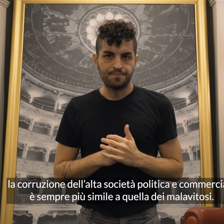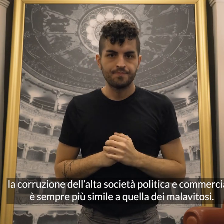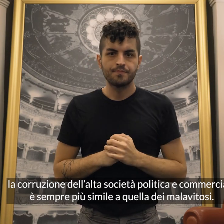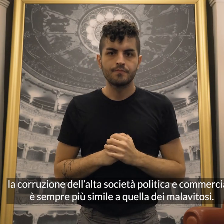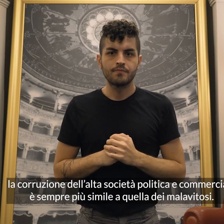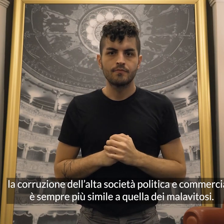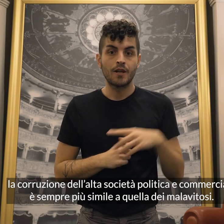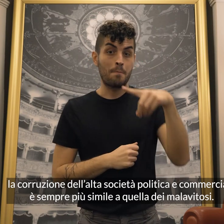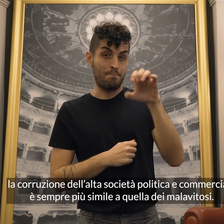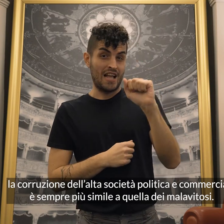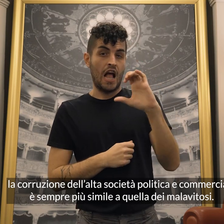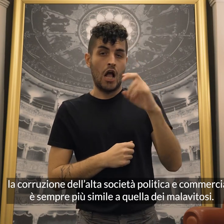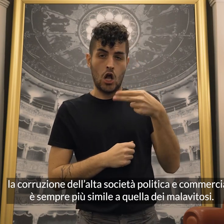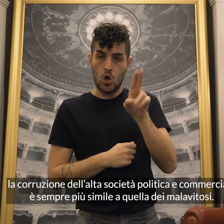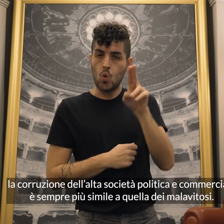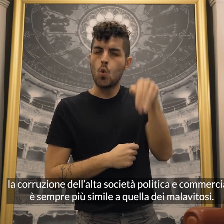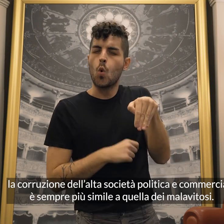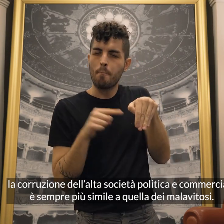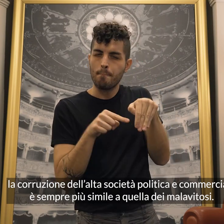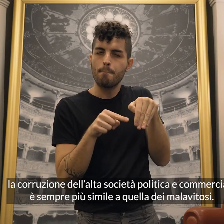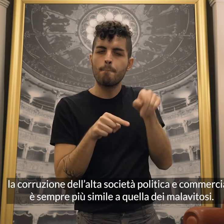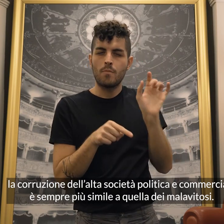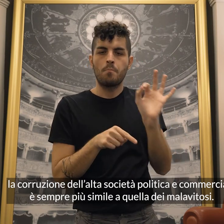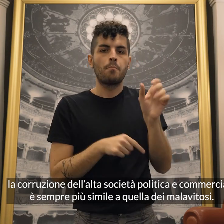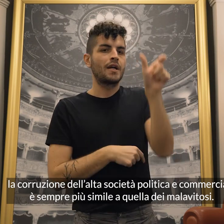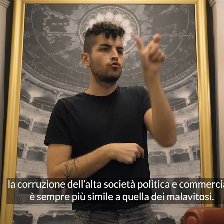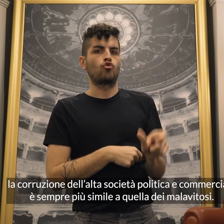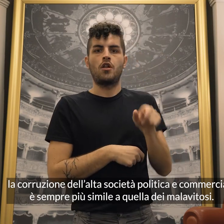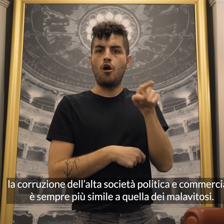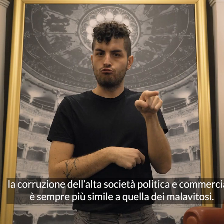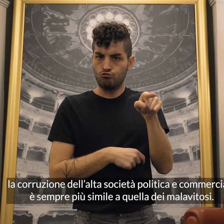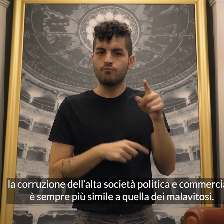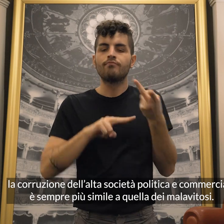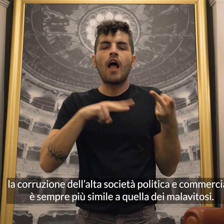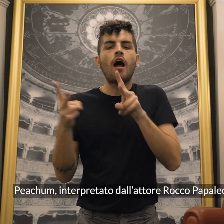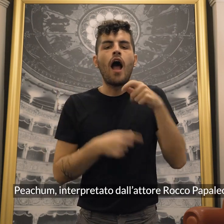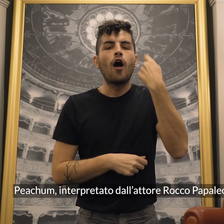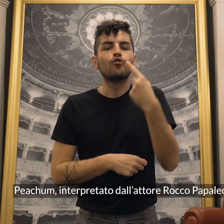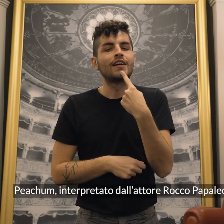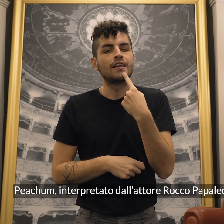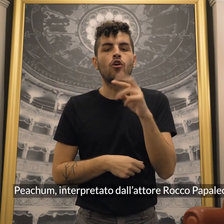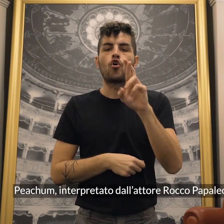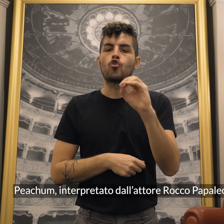politica e commerciale è sempre più simile a quella dei malabitosi. Piccium,